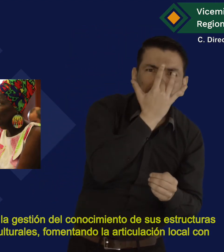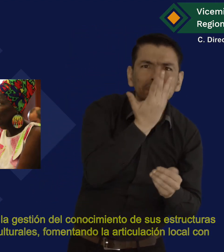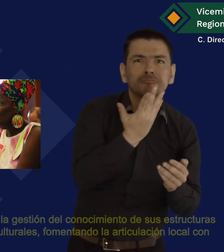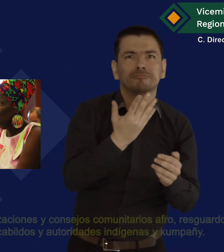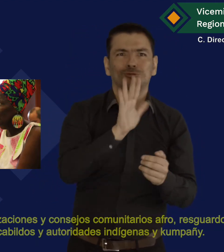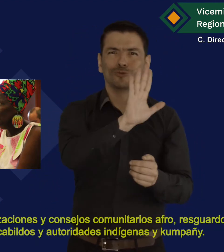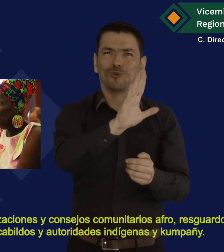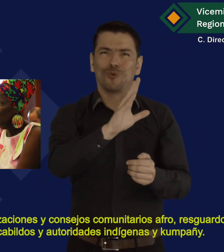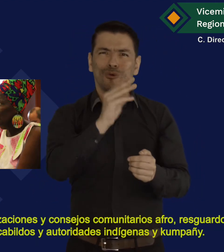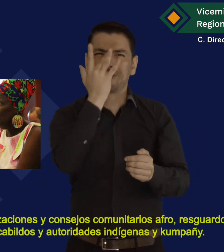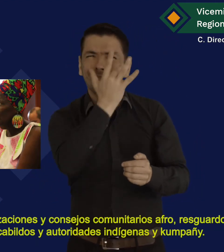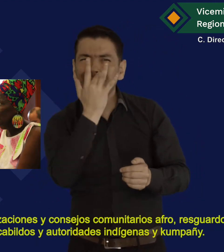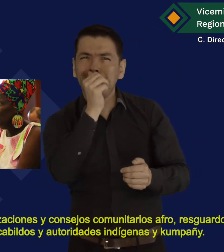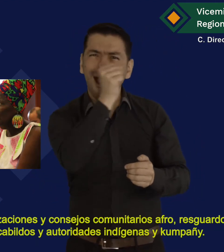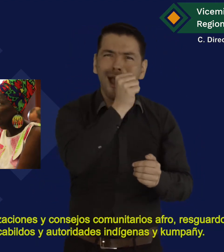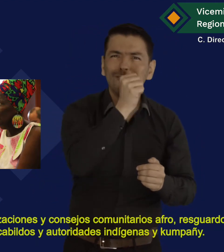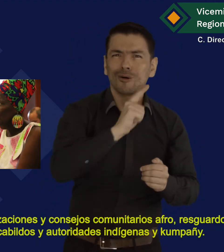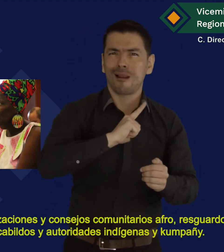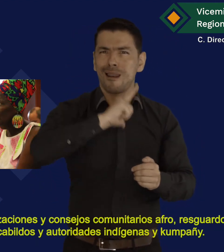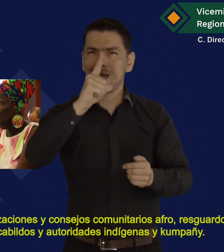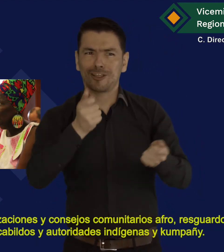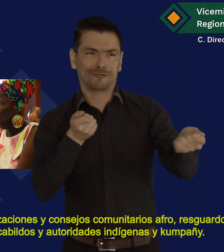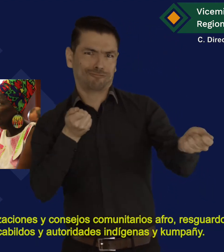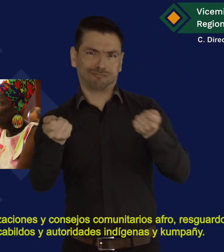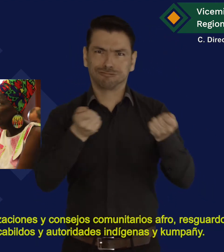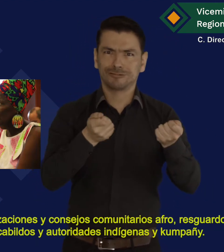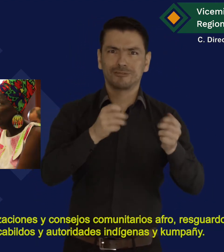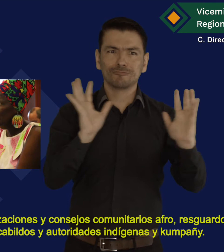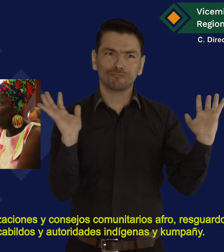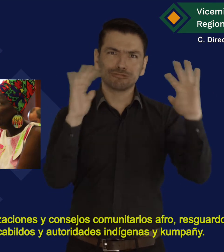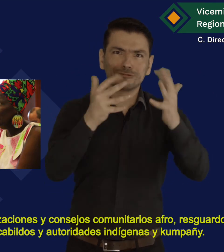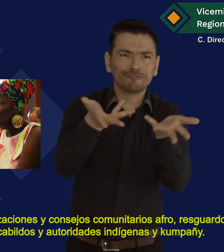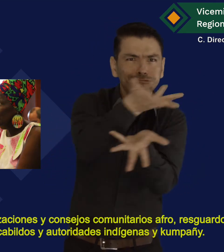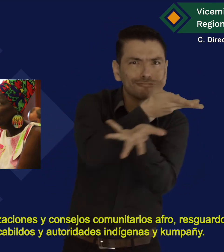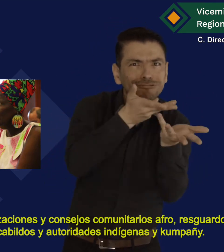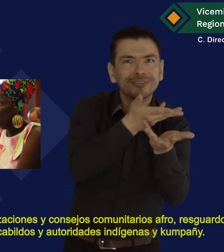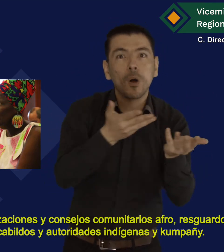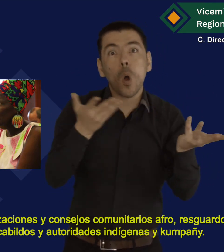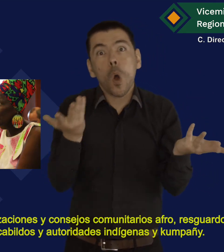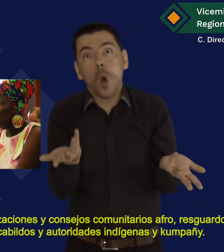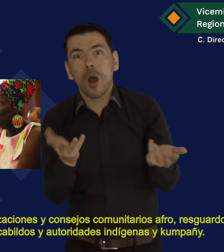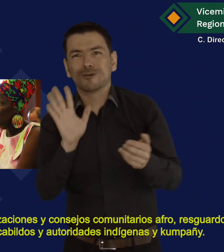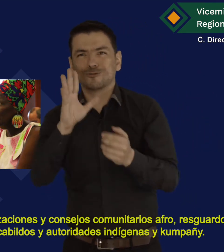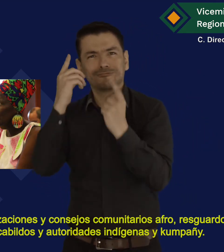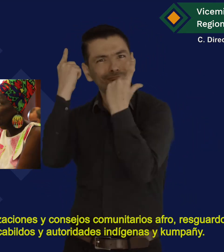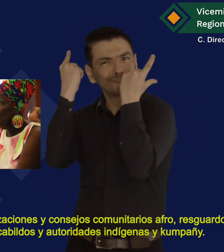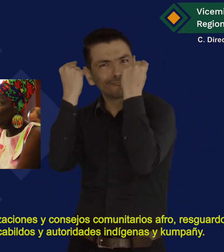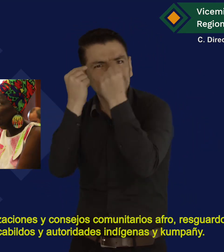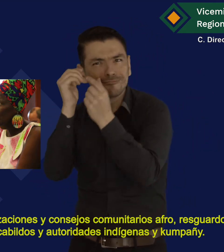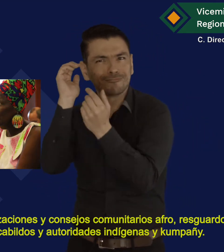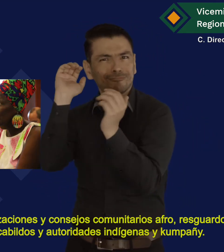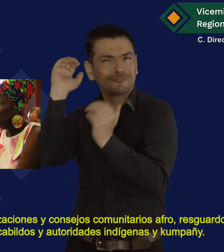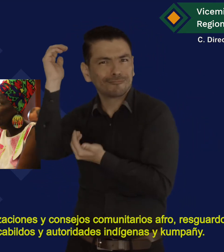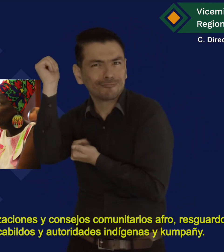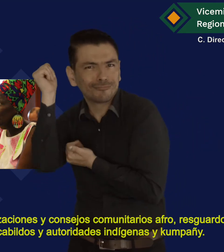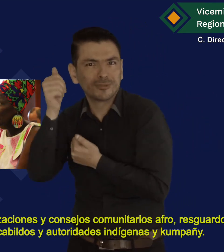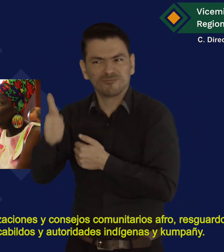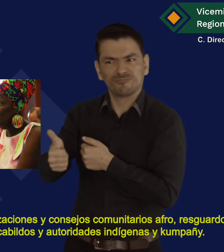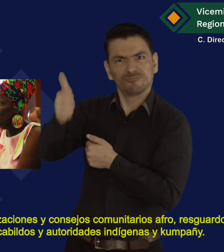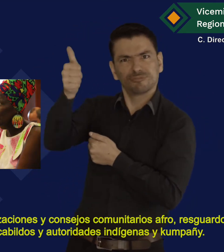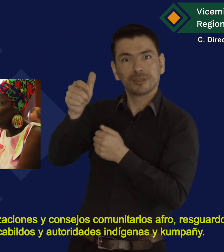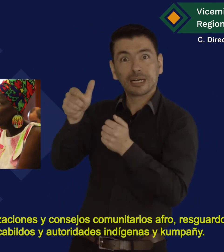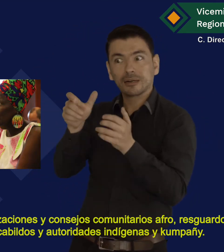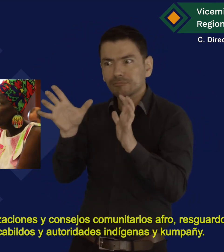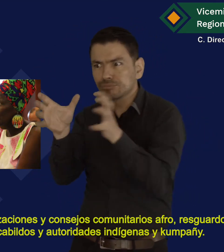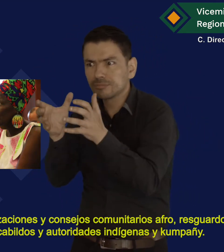Con organizaciones y consejos comunitarios, afro, resguardos, cabildos y